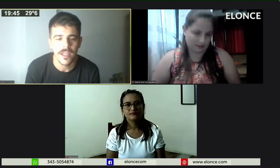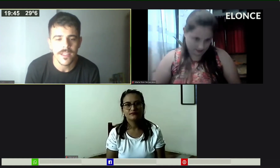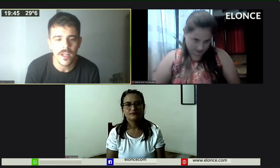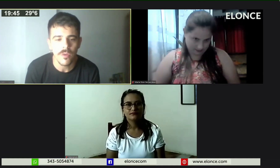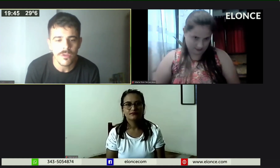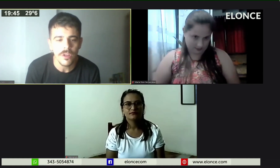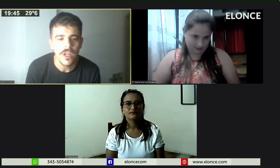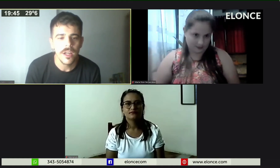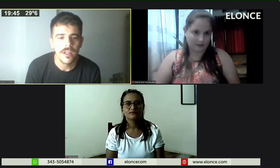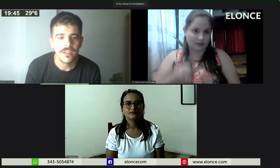Mirá que es feriado el 3 de febrero.